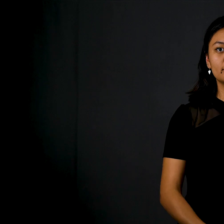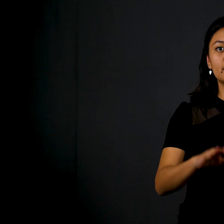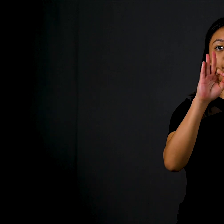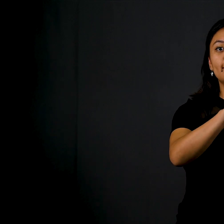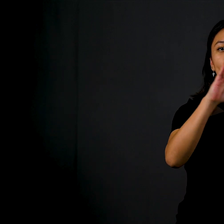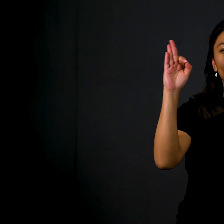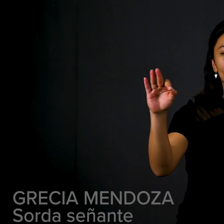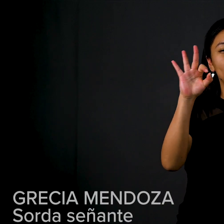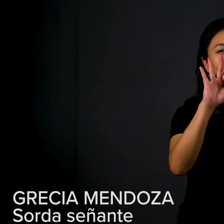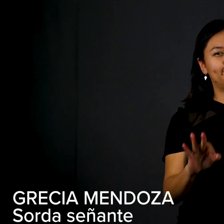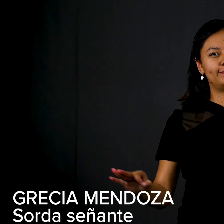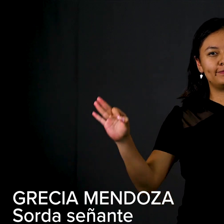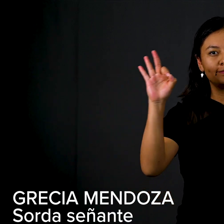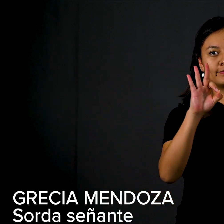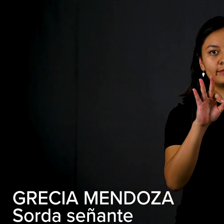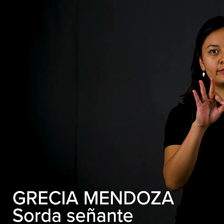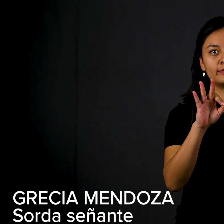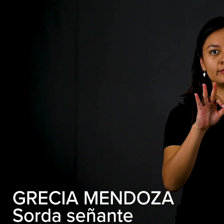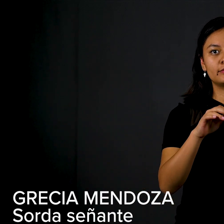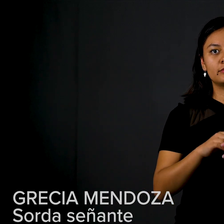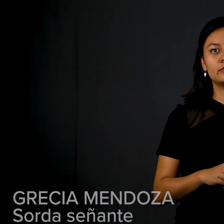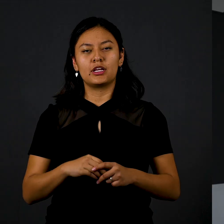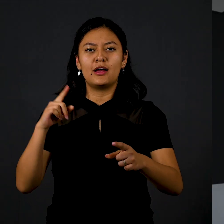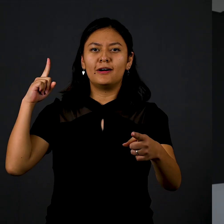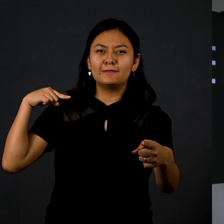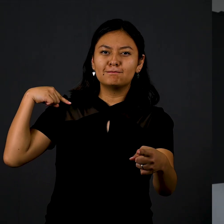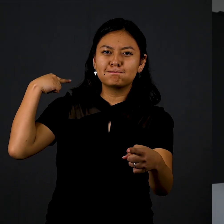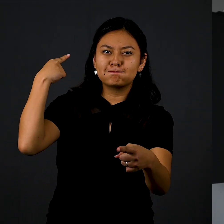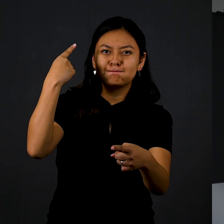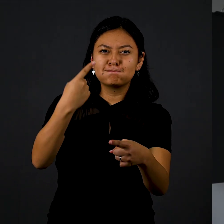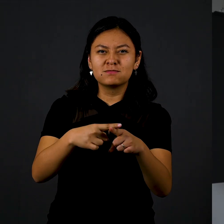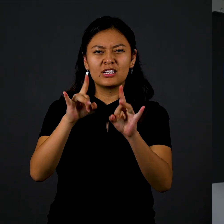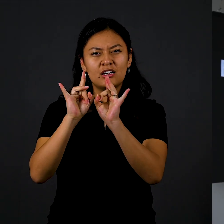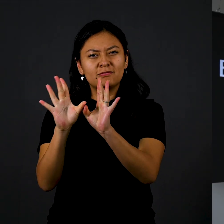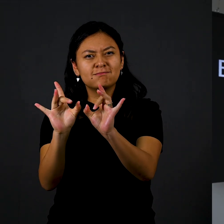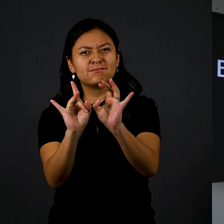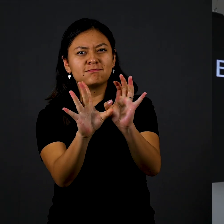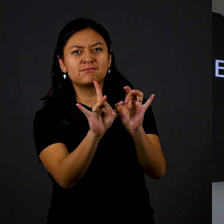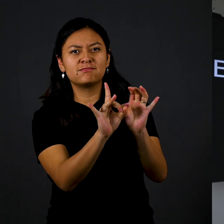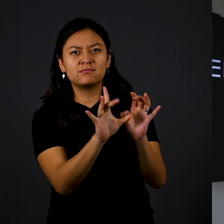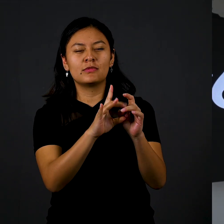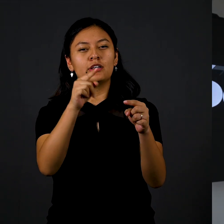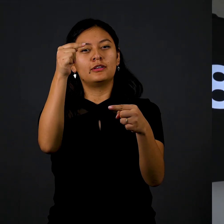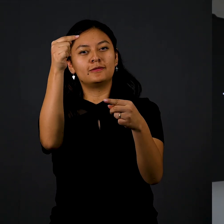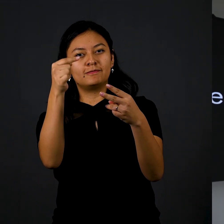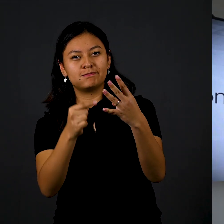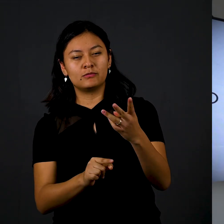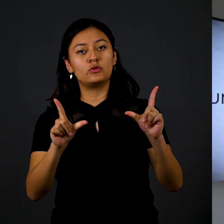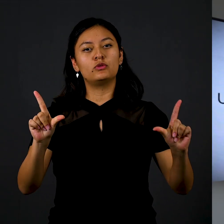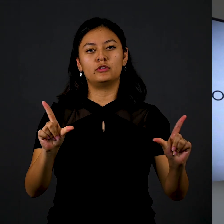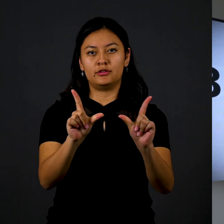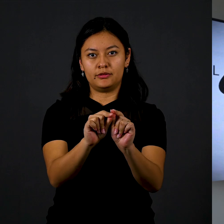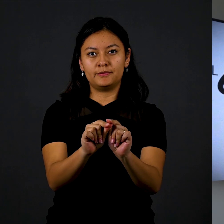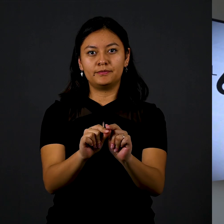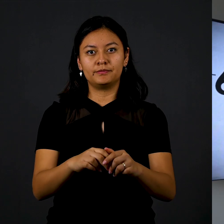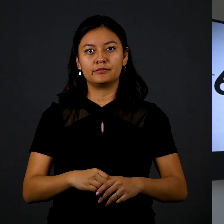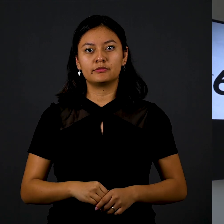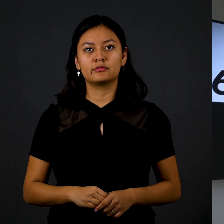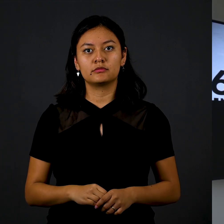Fechas claves Hagamos un resumen de cómo sucedieron las cosas. El 22